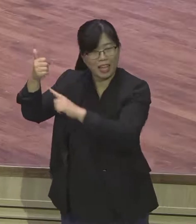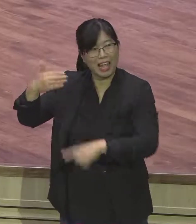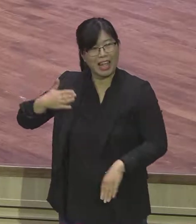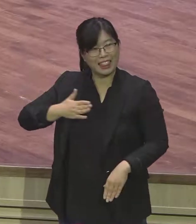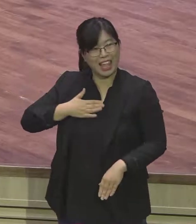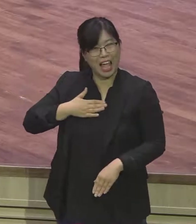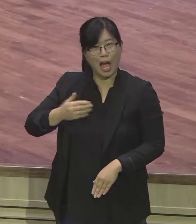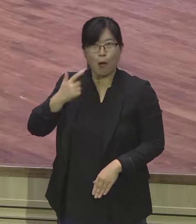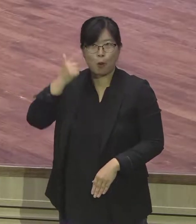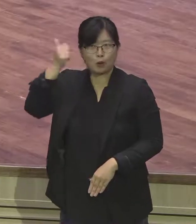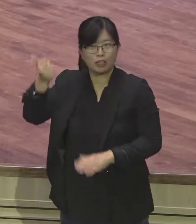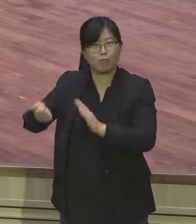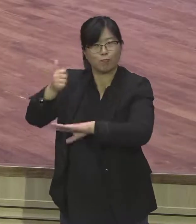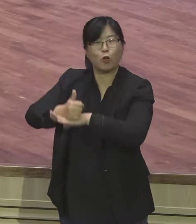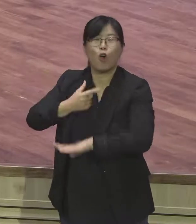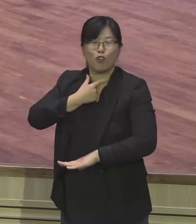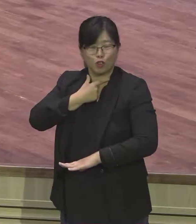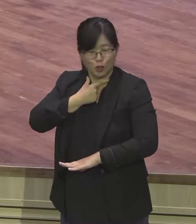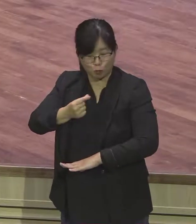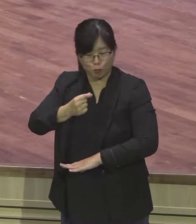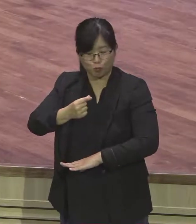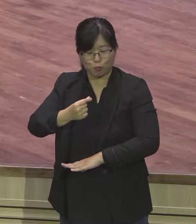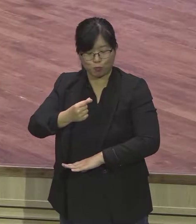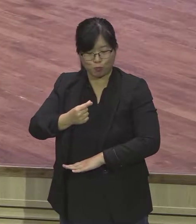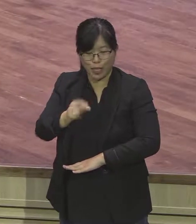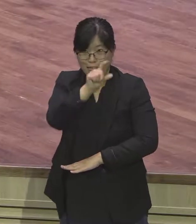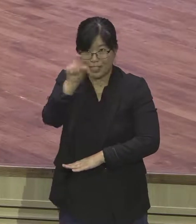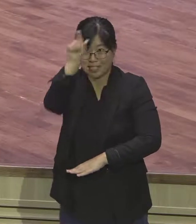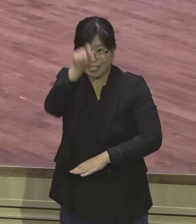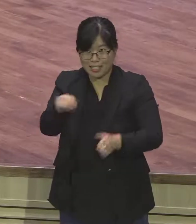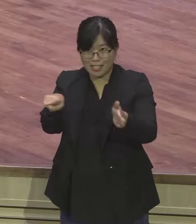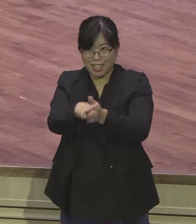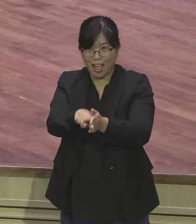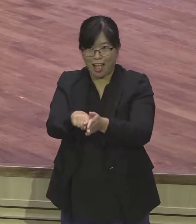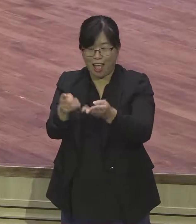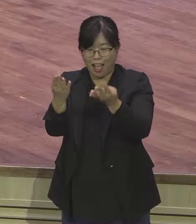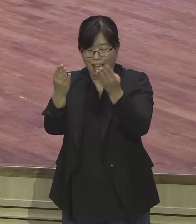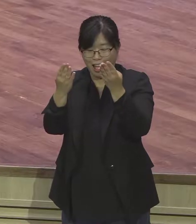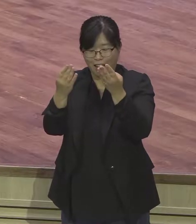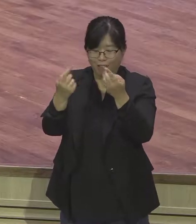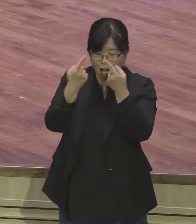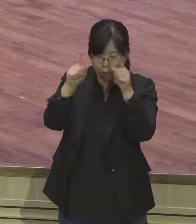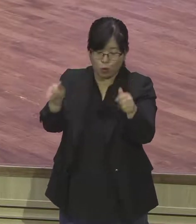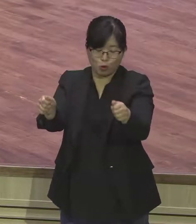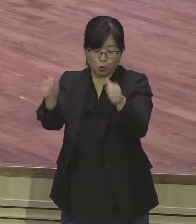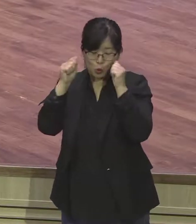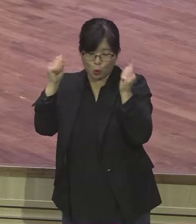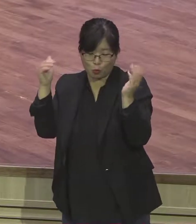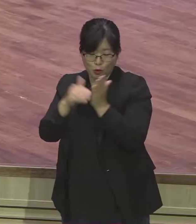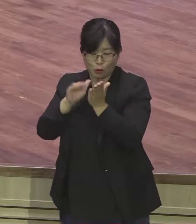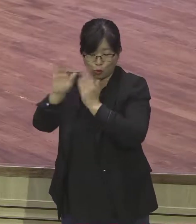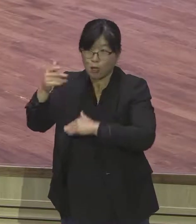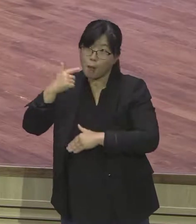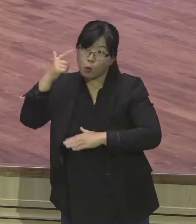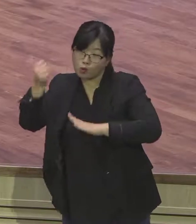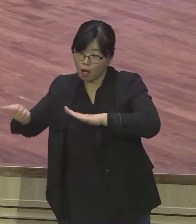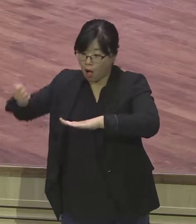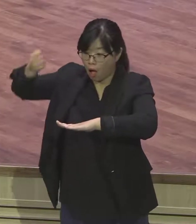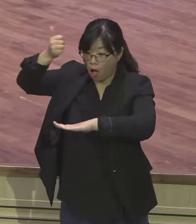목사 돼가지고 목회하면서 불신자를 한 명도 불신자를 접해서 전도 못한 목사가 많아요.